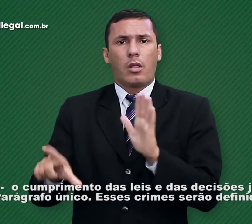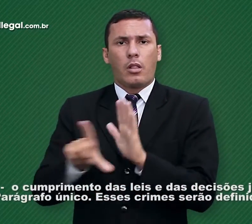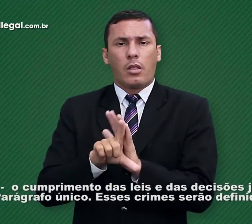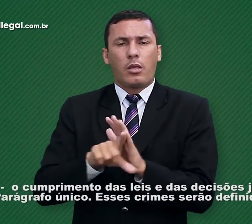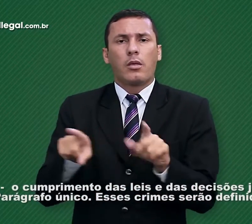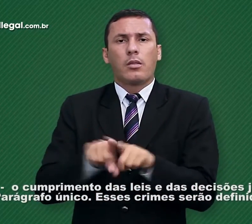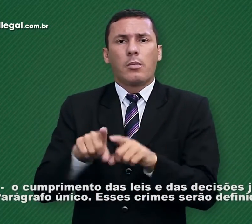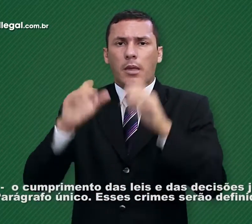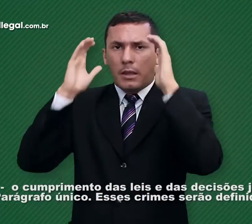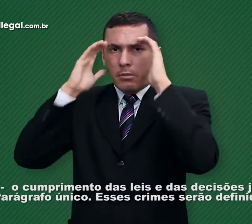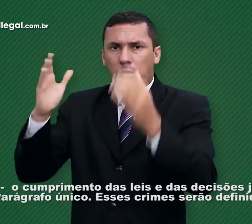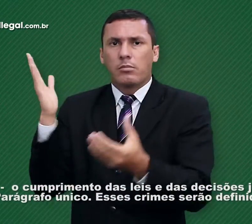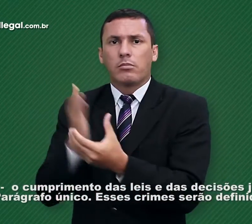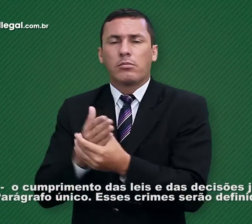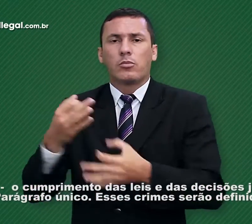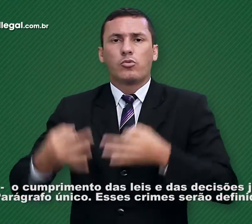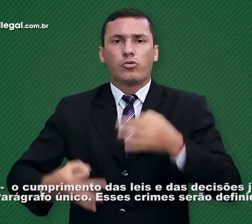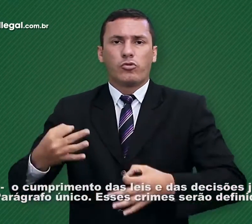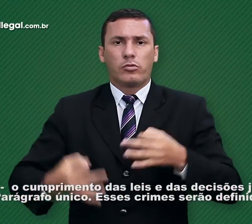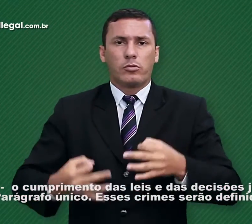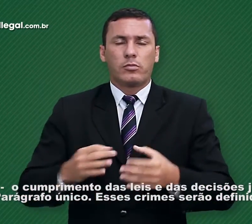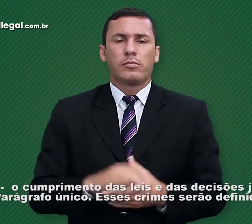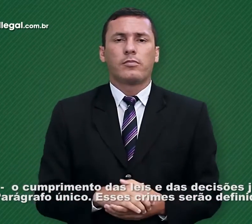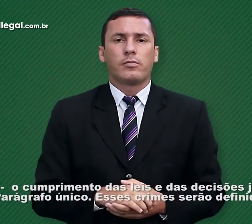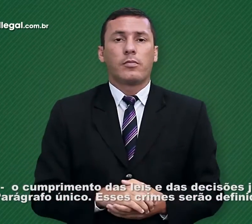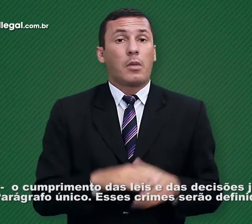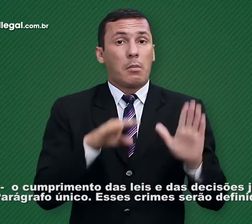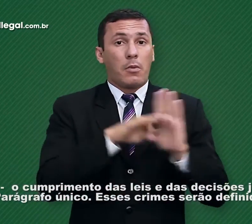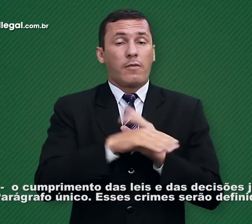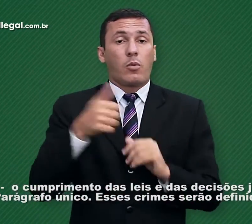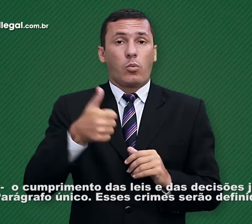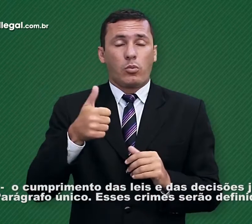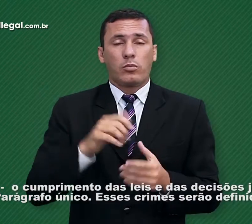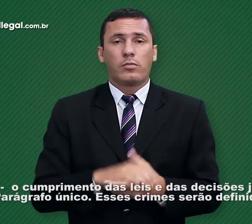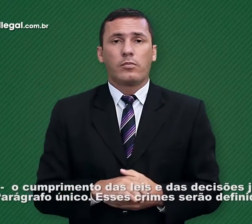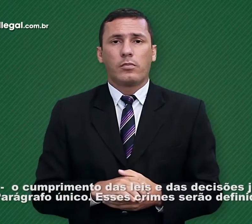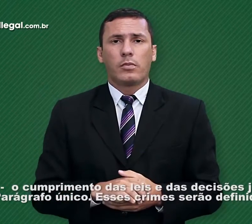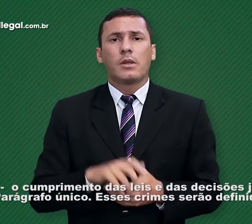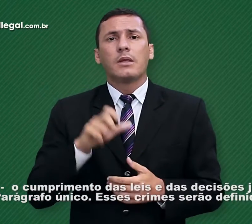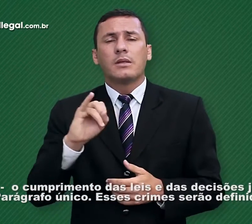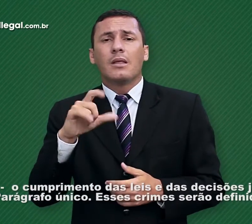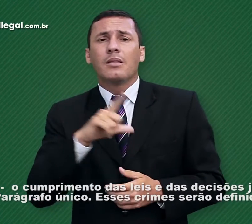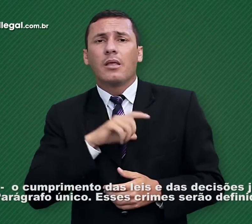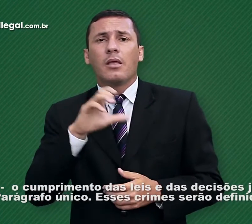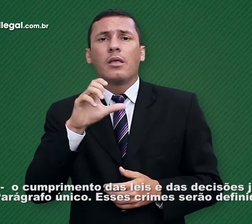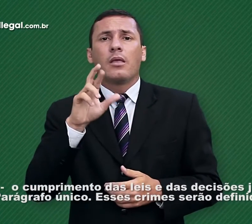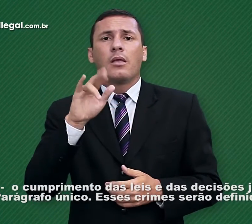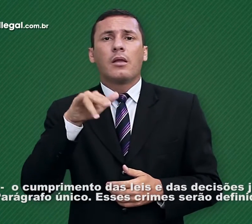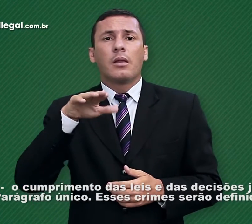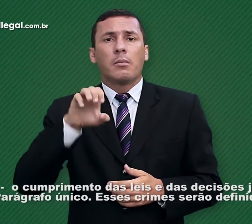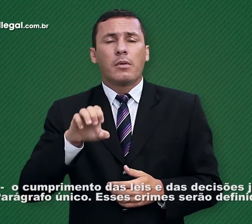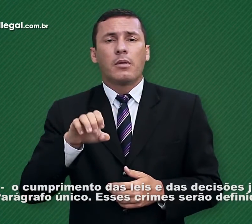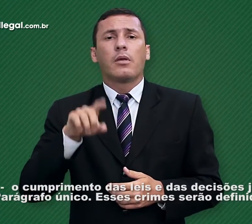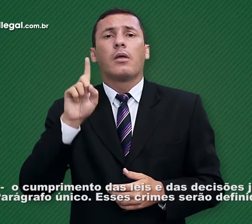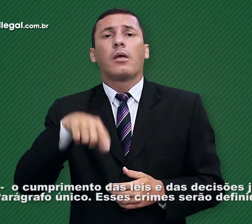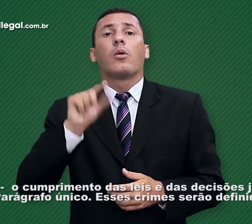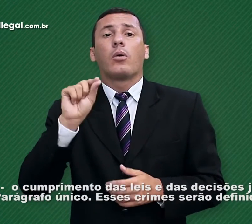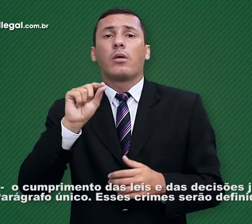O cumprimento das leis e das decisões judiciais. Parágrafo único. Esses crimes